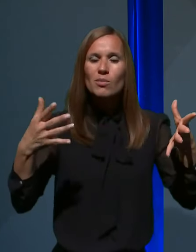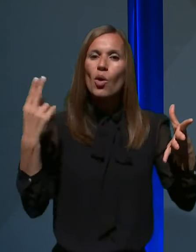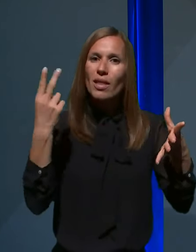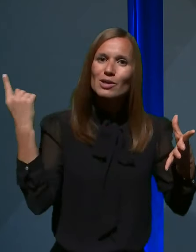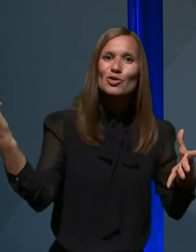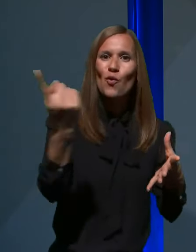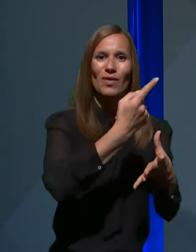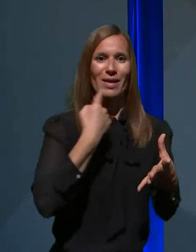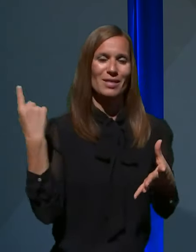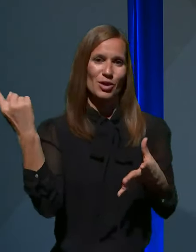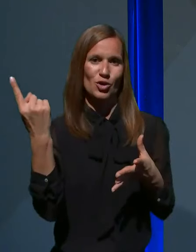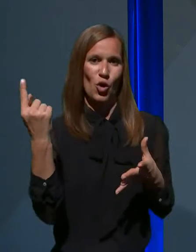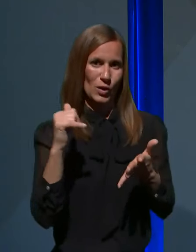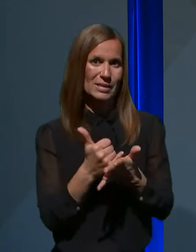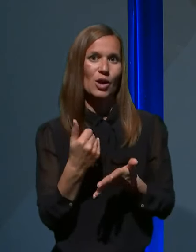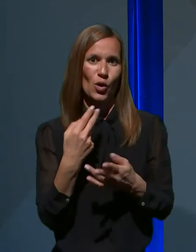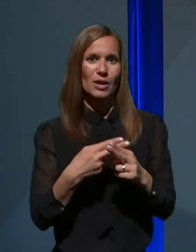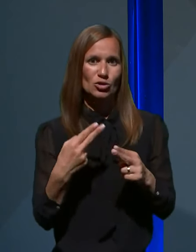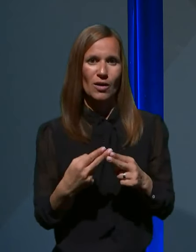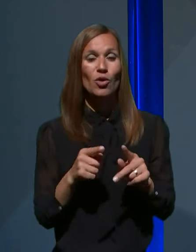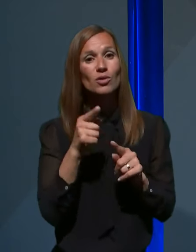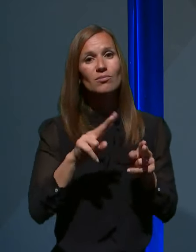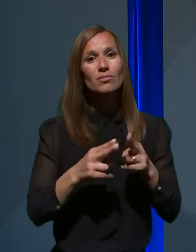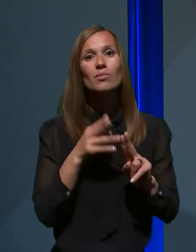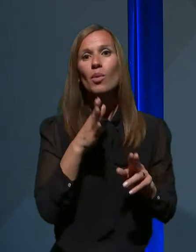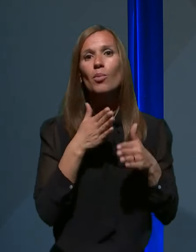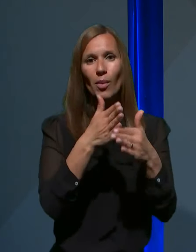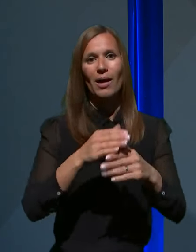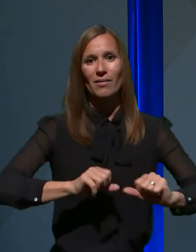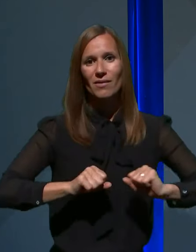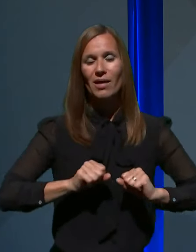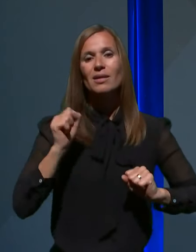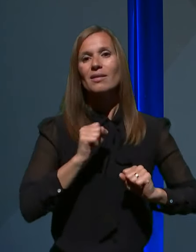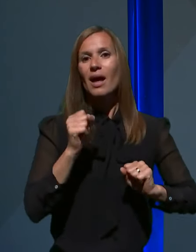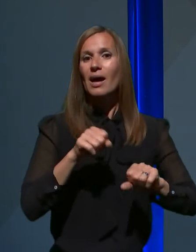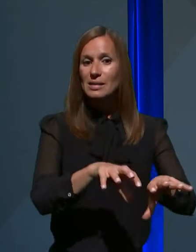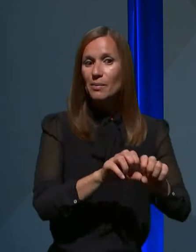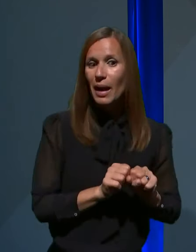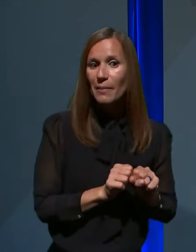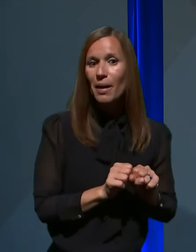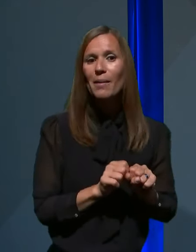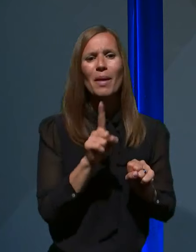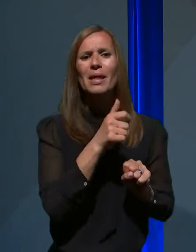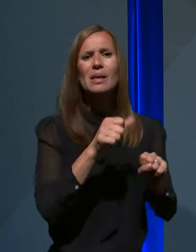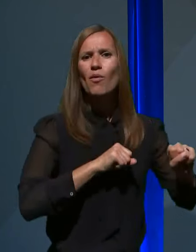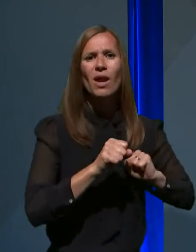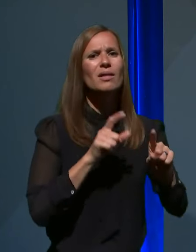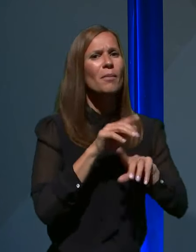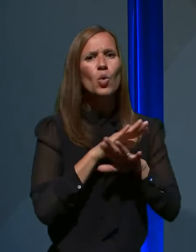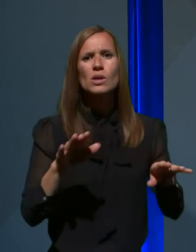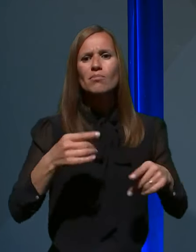S tem bomo lahko res pomagali vladi, da pravzaprav sprejme, pa ne samo vladi, vsem odločevalcem,